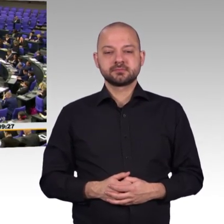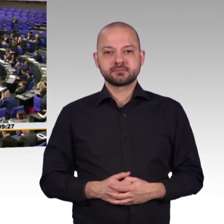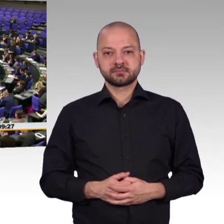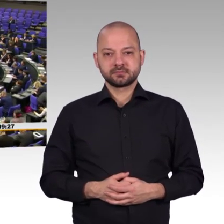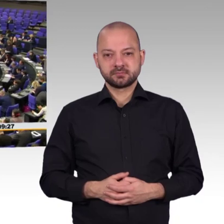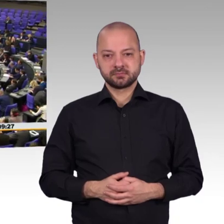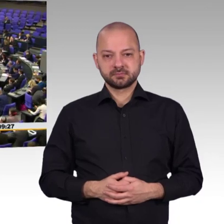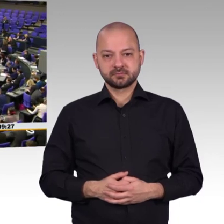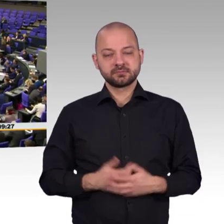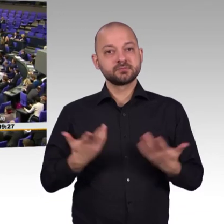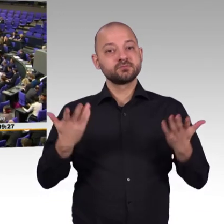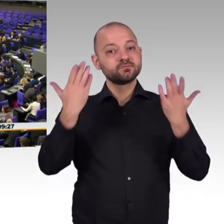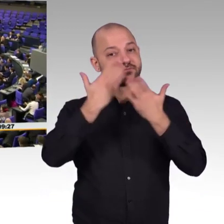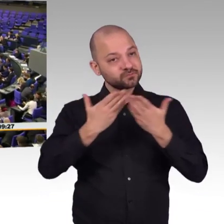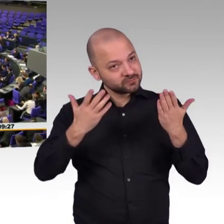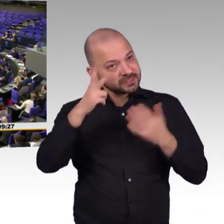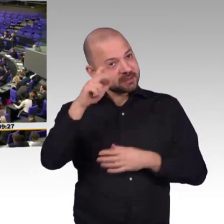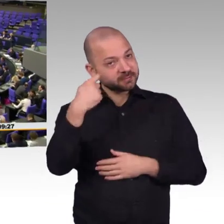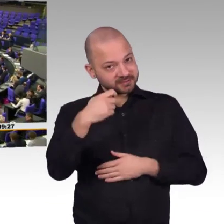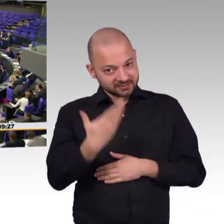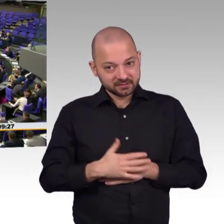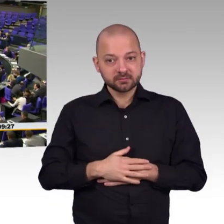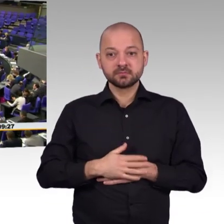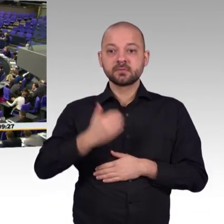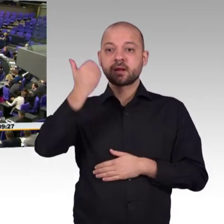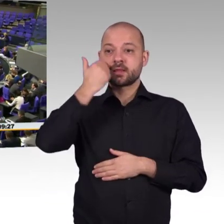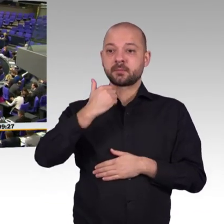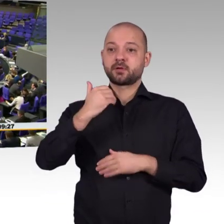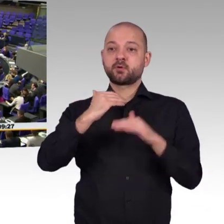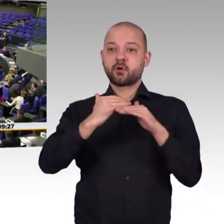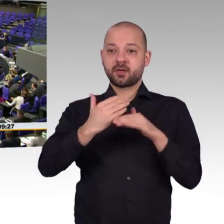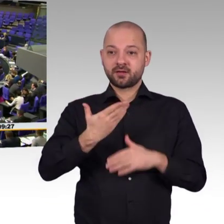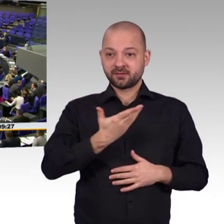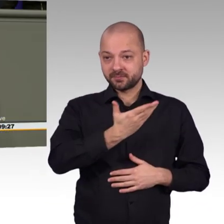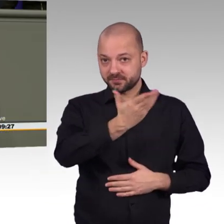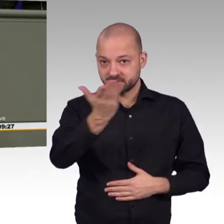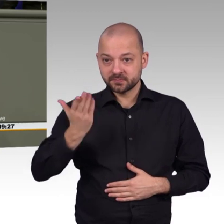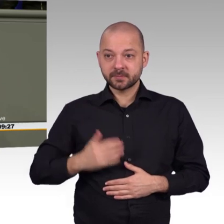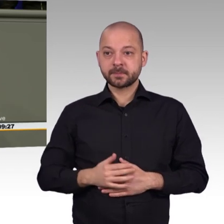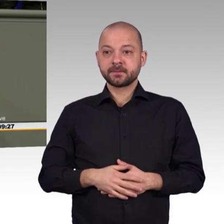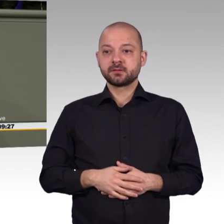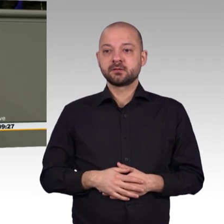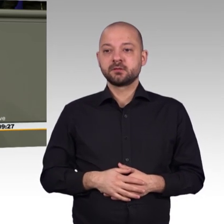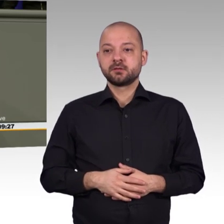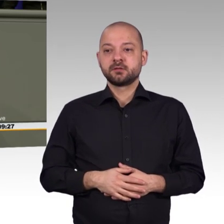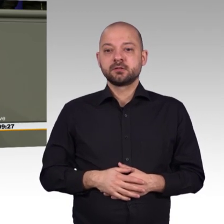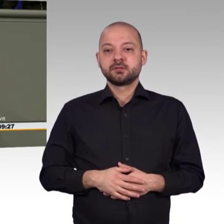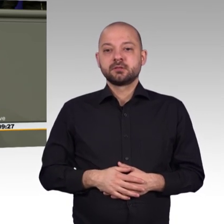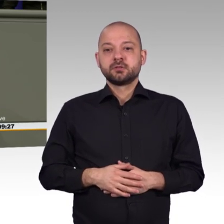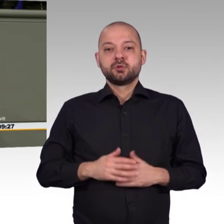gesellschaftlichen Umbrüche seit Jahrhunderten, in dem eine der wichtigsten Aufgaben der Regierung darin bestünde, festzulegen, wohin